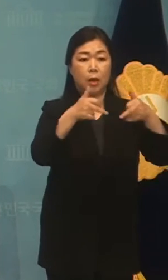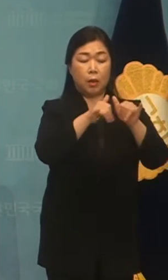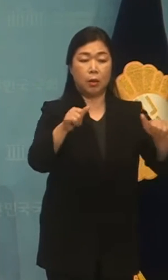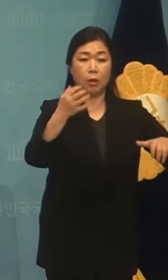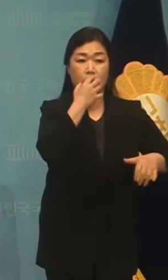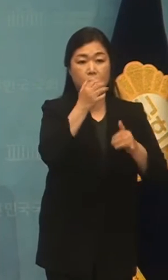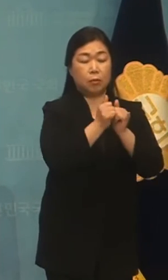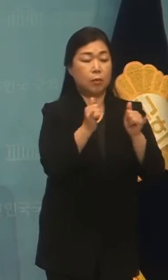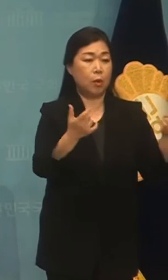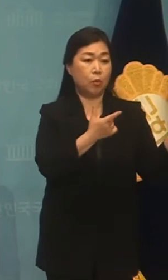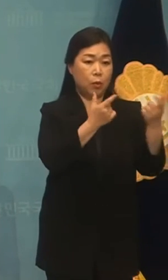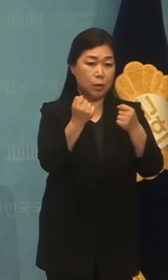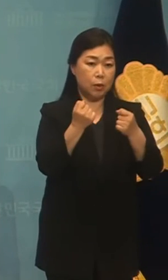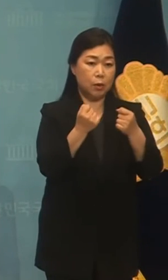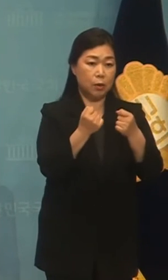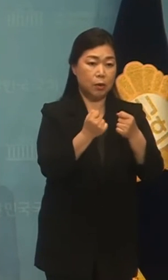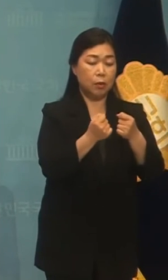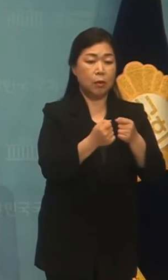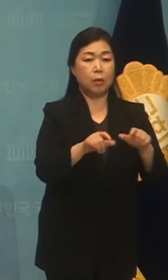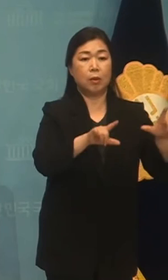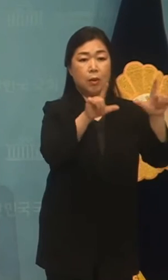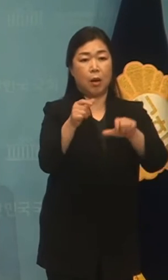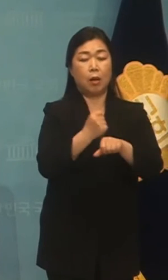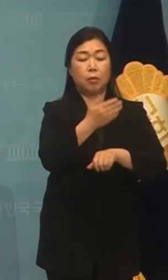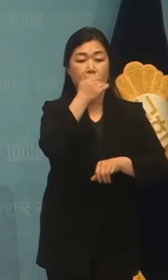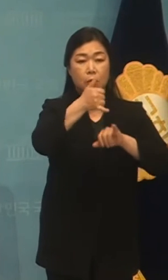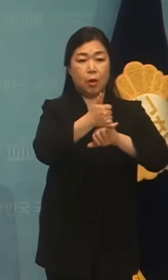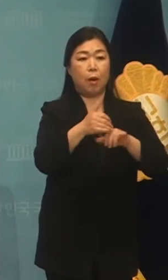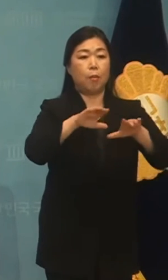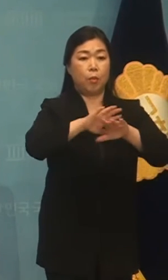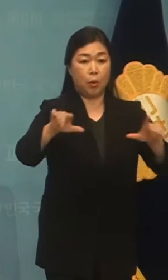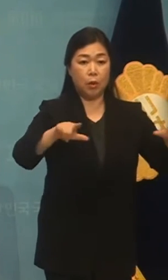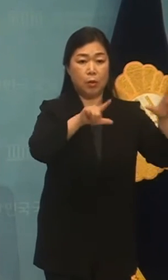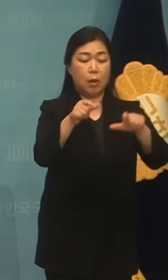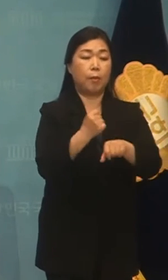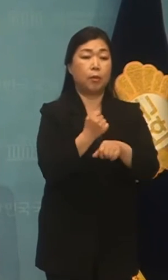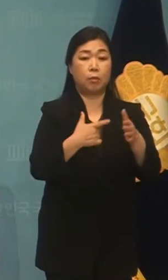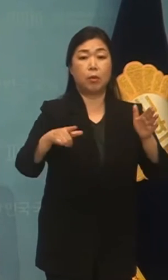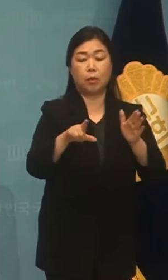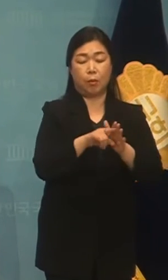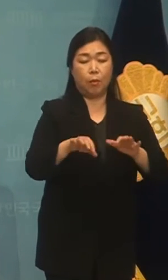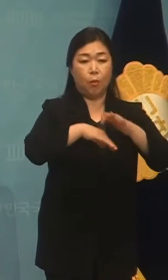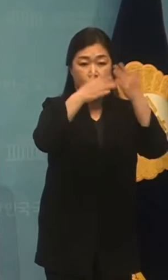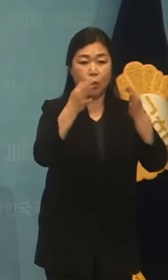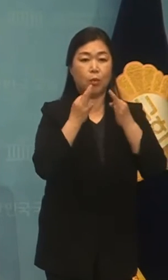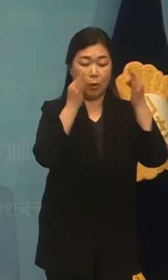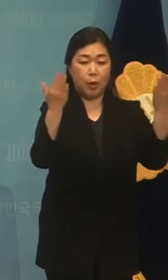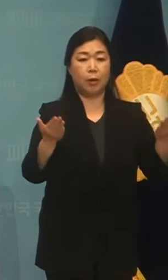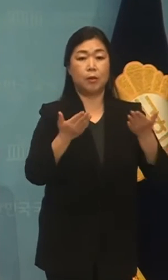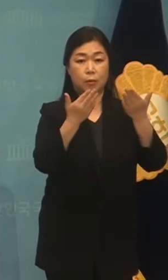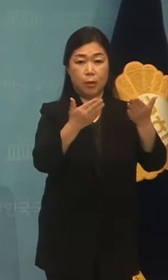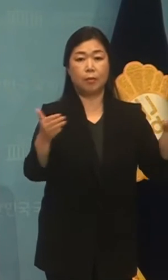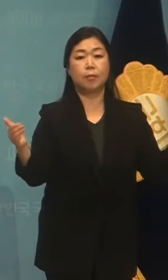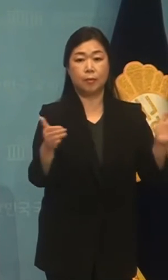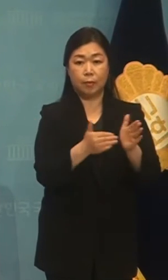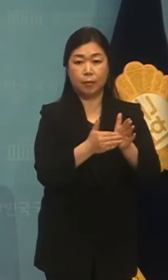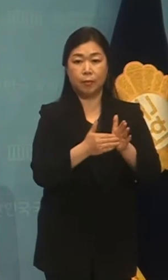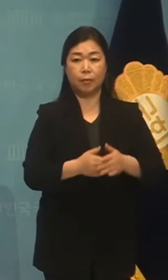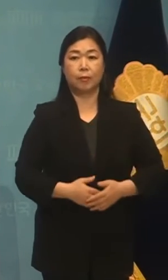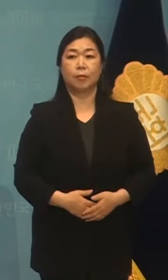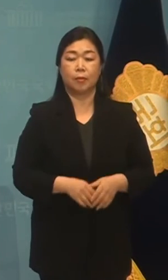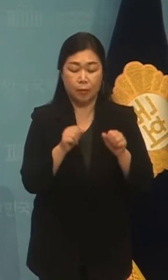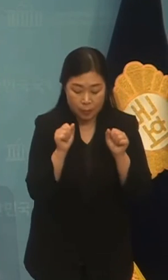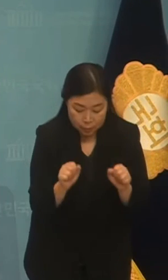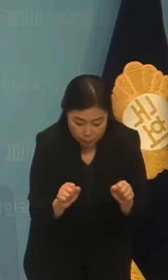장애인과 비장애인이 공동체의 유력을 함께 살아갈 수 있는 평균한 사회를 만들기 위해 모든 노력을 다하겠습니다. 장애인과